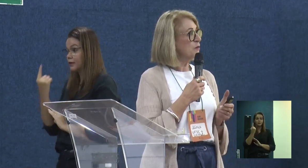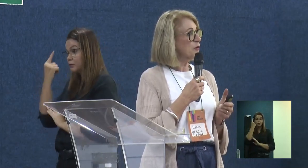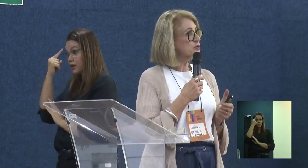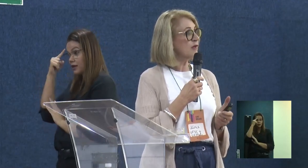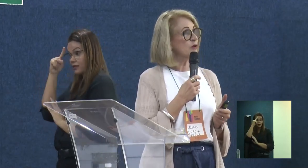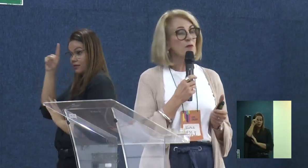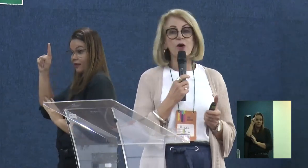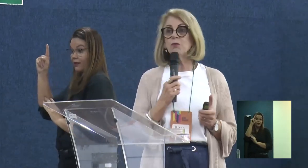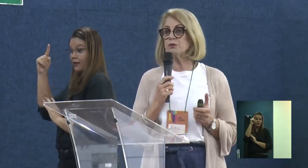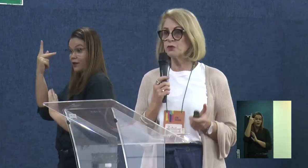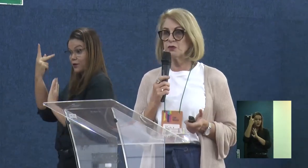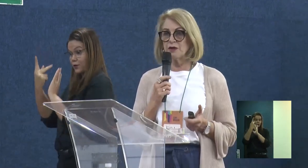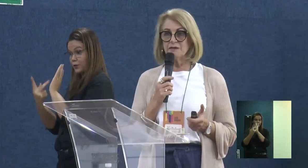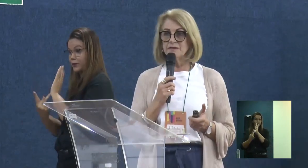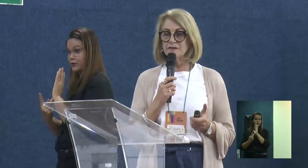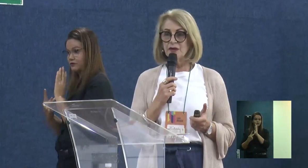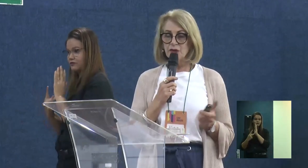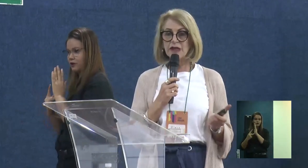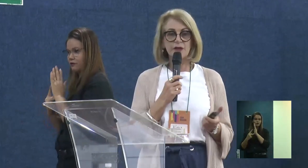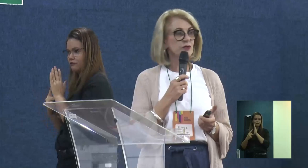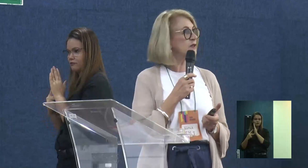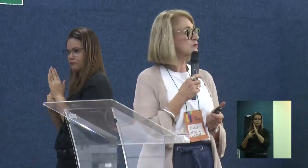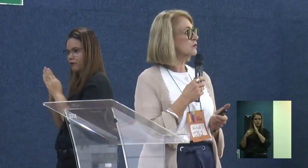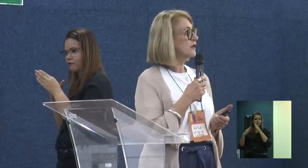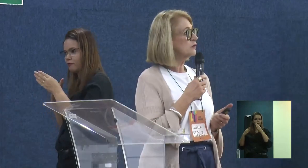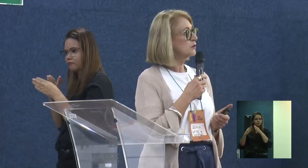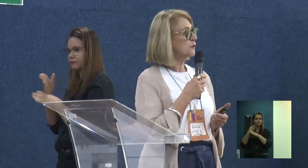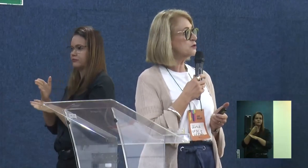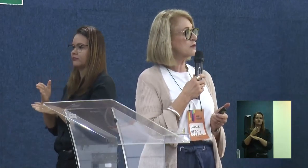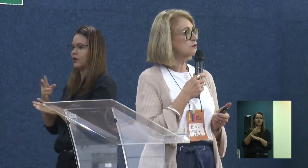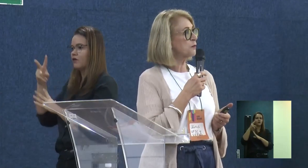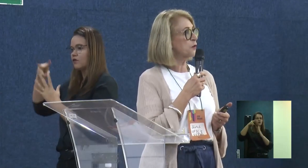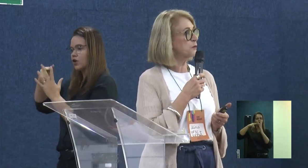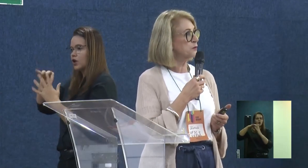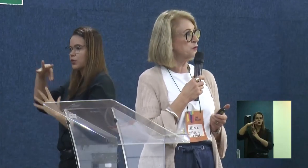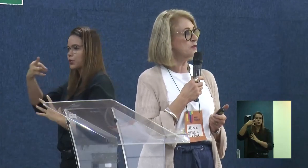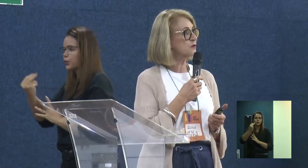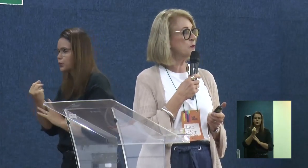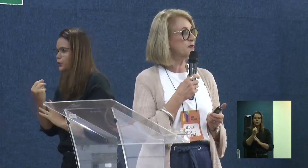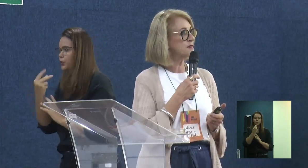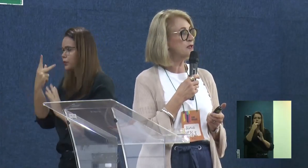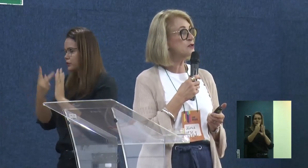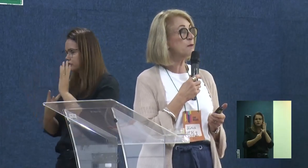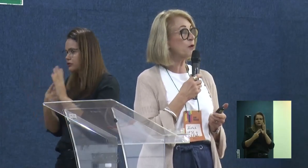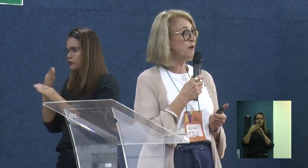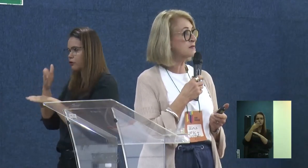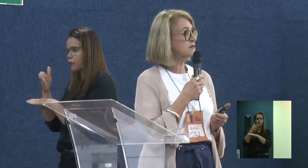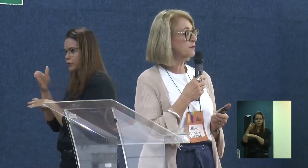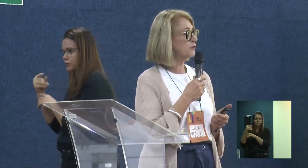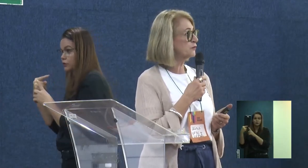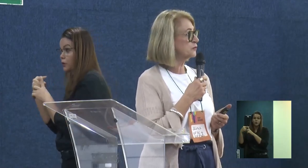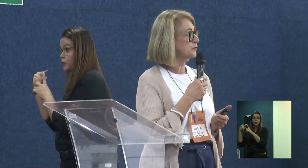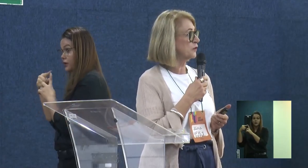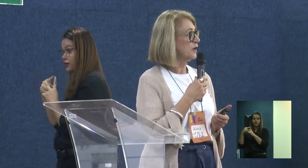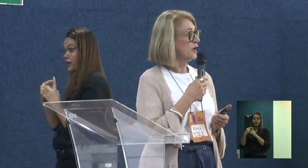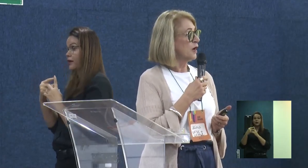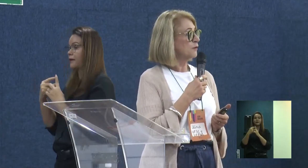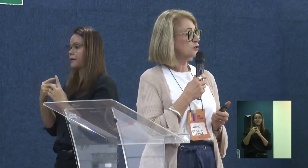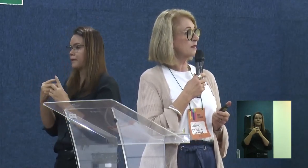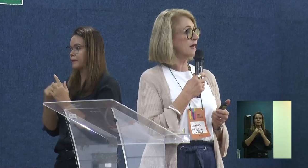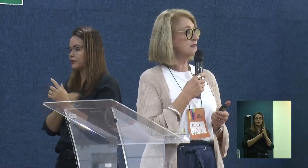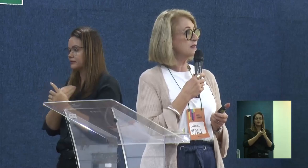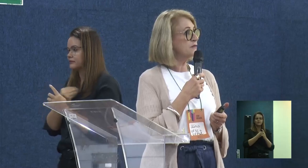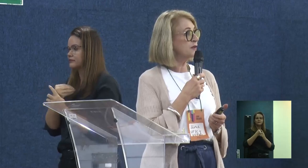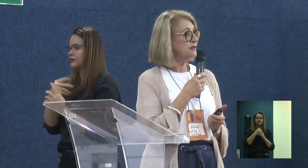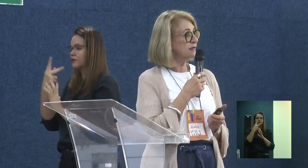ideia de que um projeto é uma ruptura, eu vou até ler o texto, né? Todo projeto supõe rupturas com o presente e promessas para o futuro.